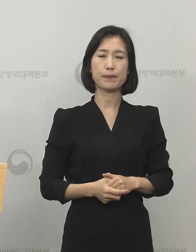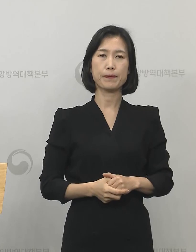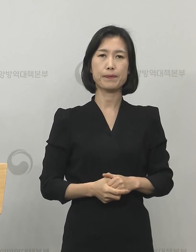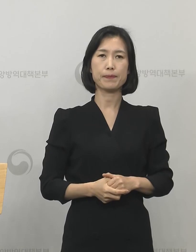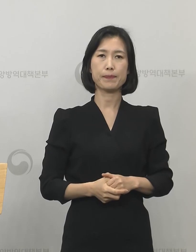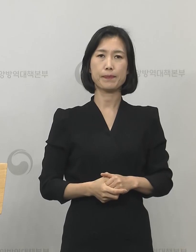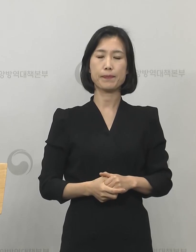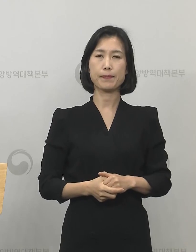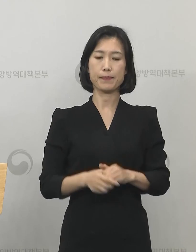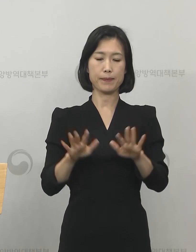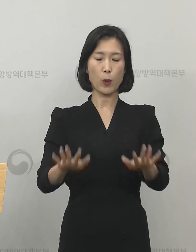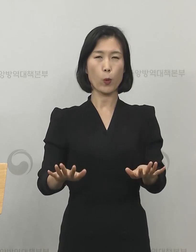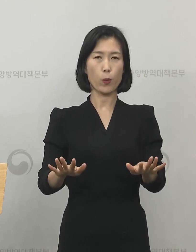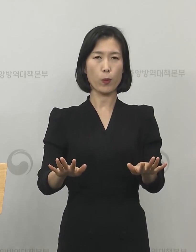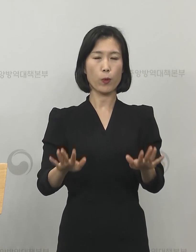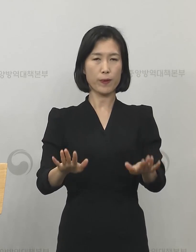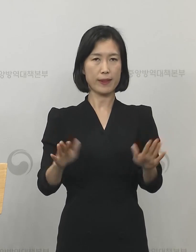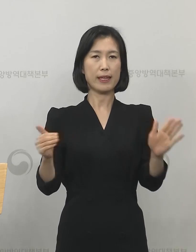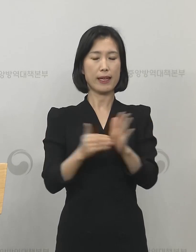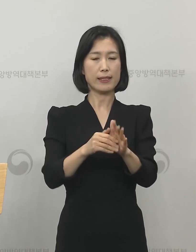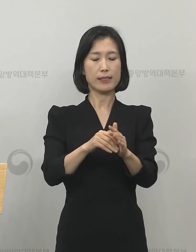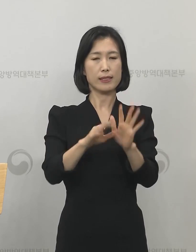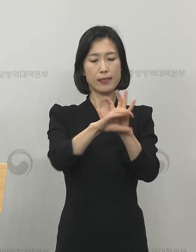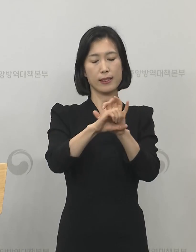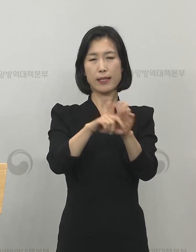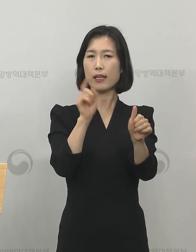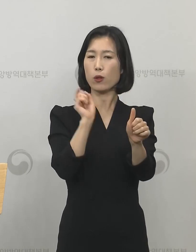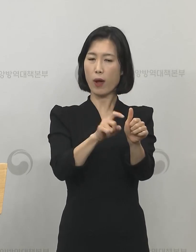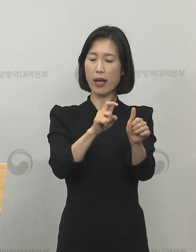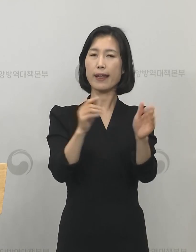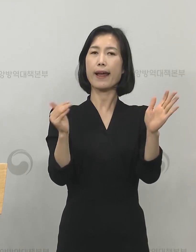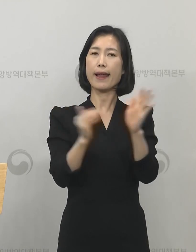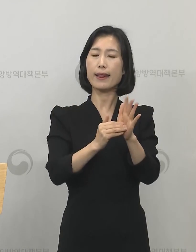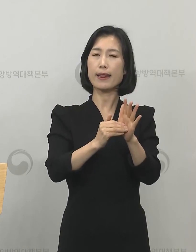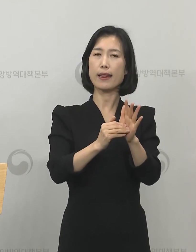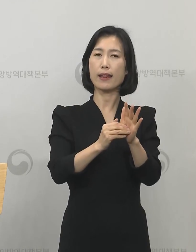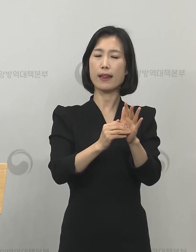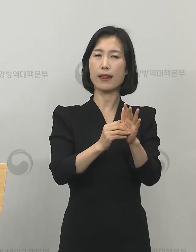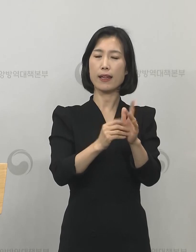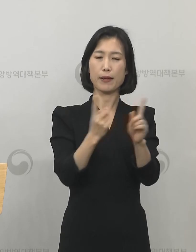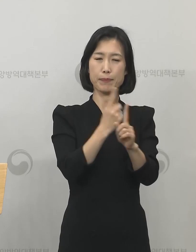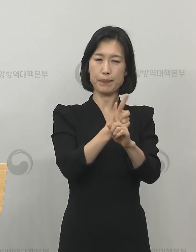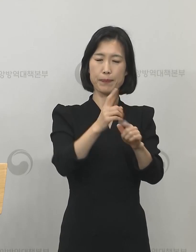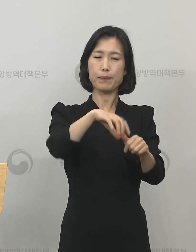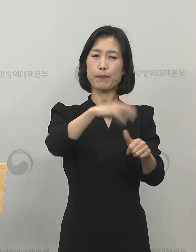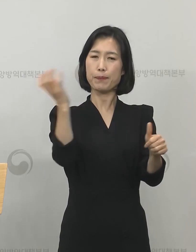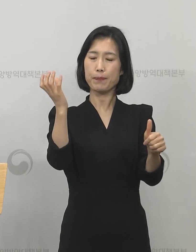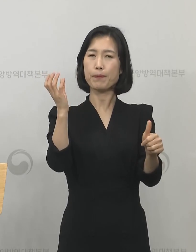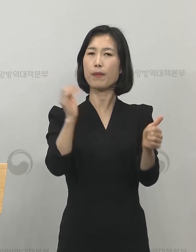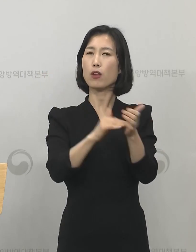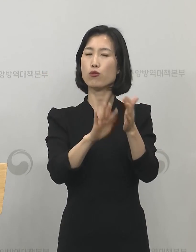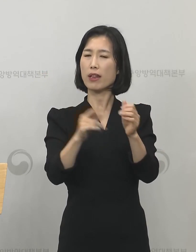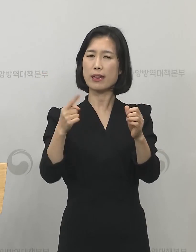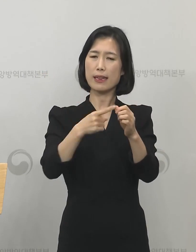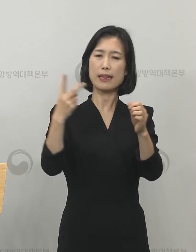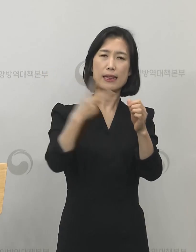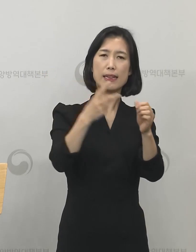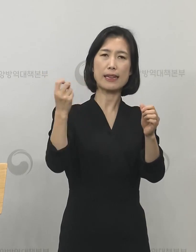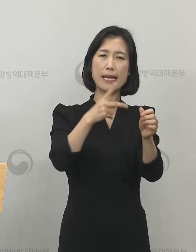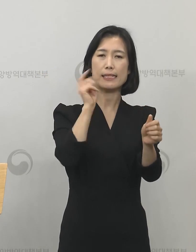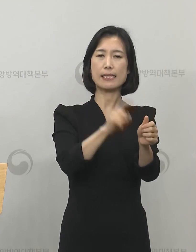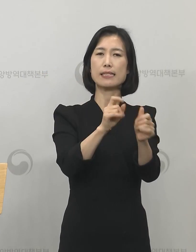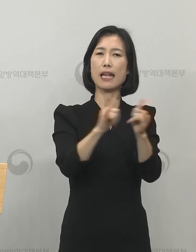네 오늘까지 확진 후에 격리 해제된 이후에 재양성으로 확인된 사례는